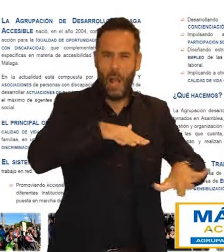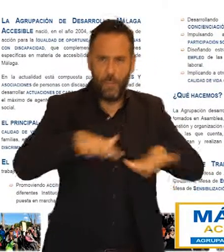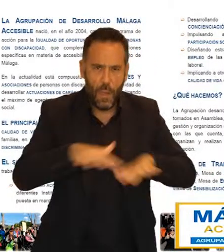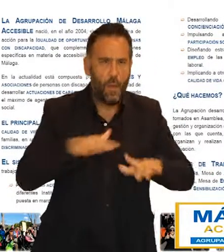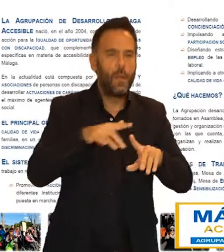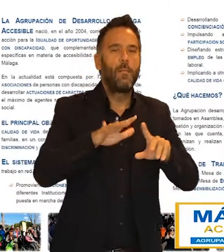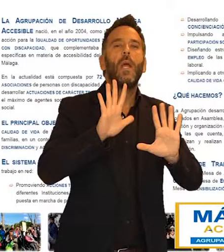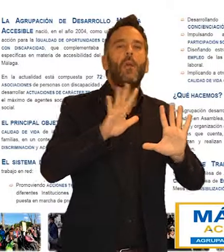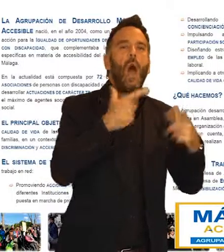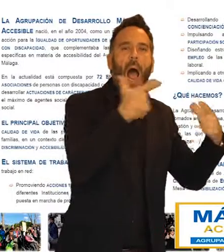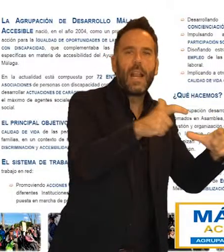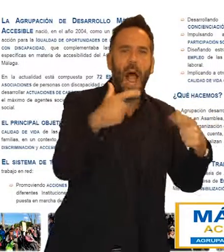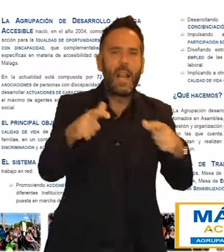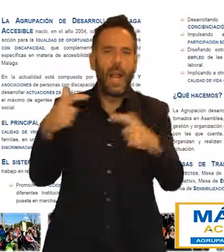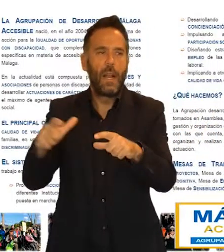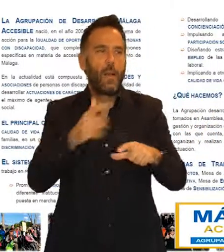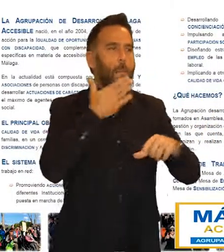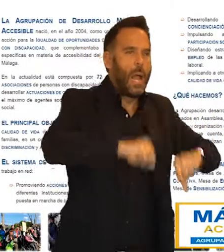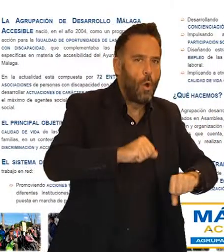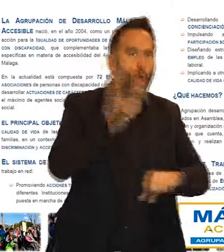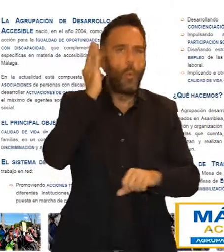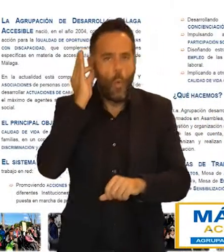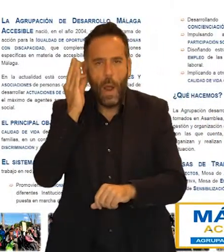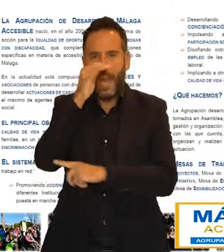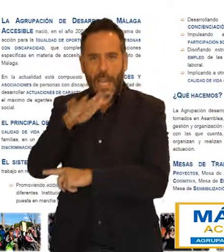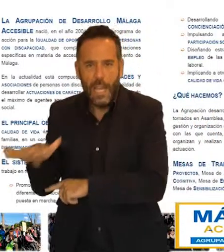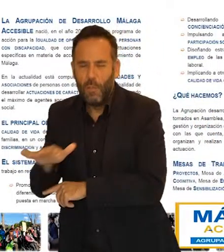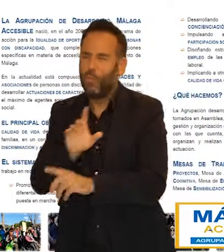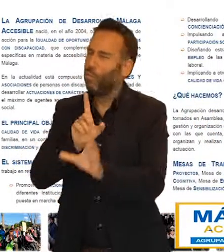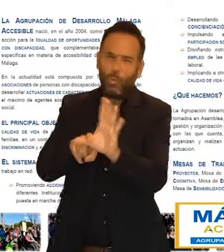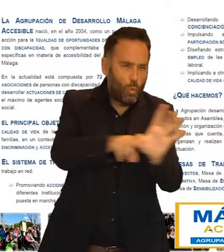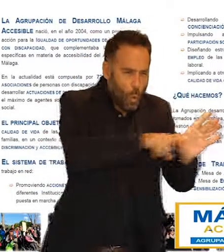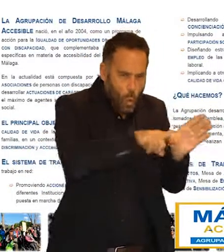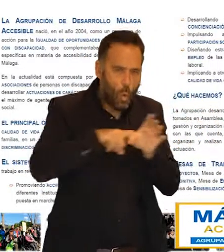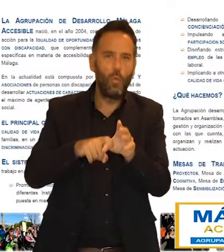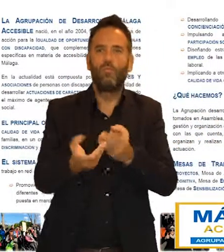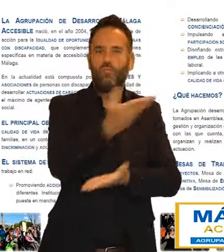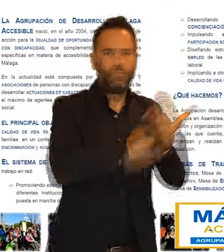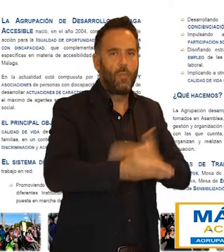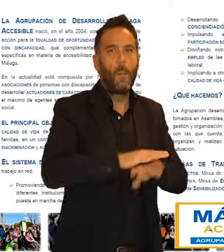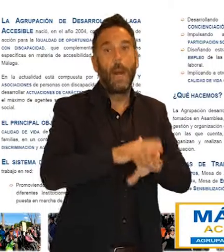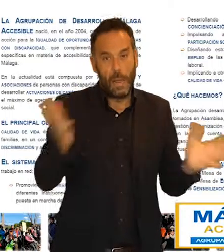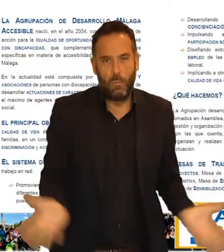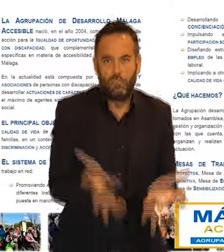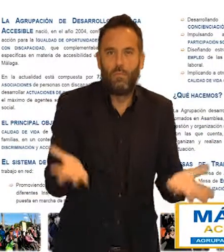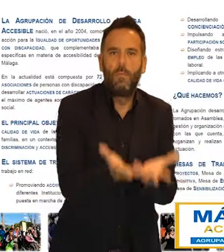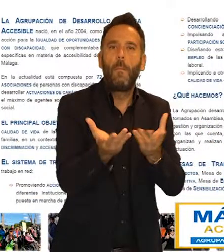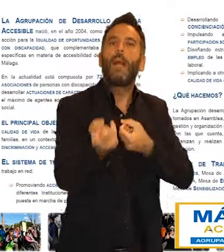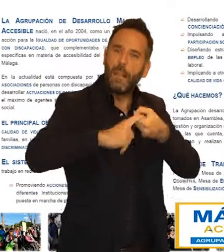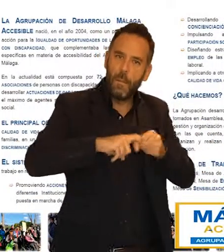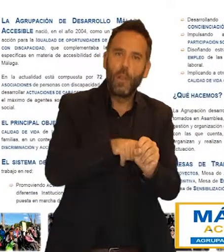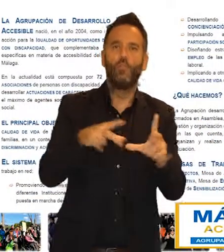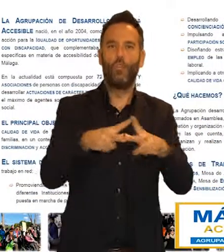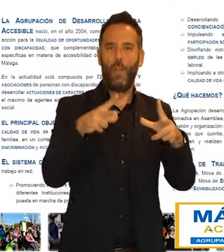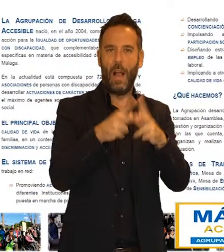actuaciones de carácter transversal, implicando el máximo de agentes sociales y fomentando la